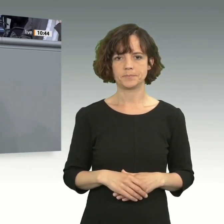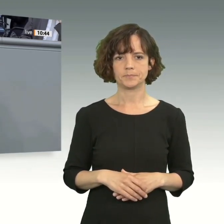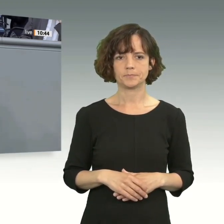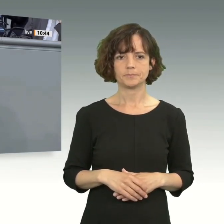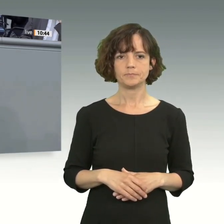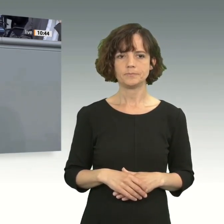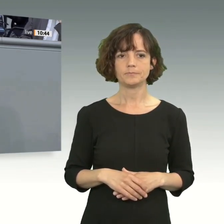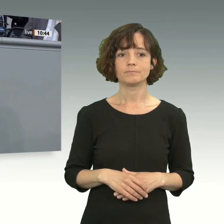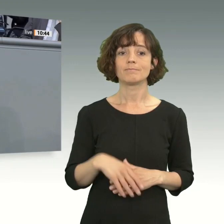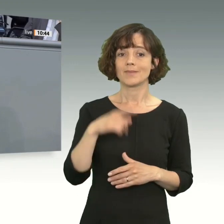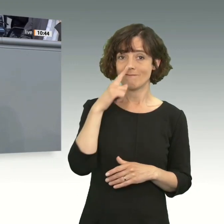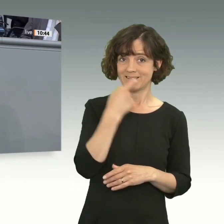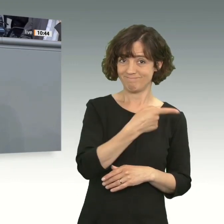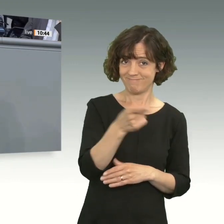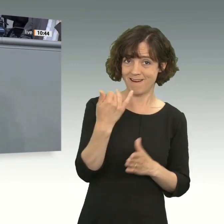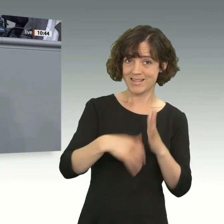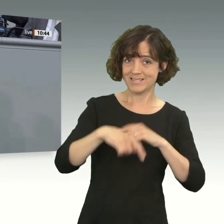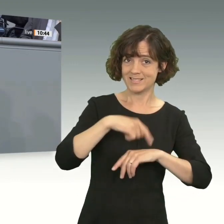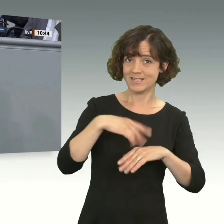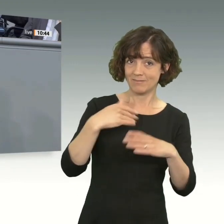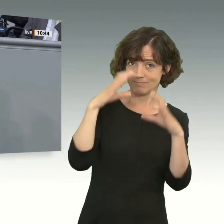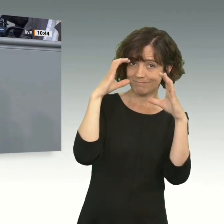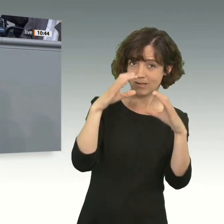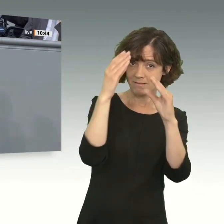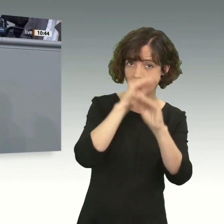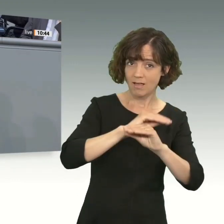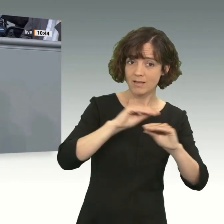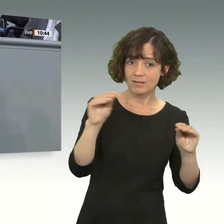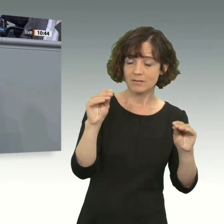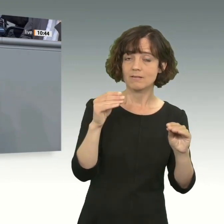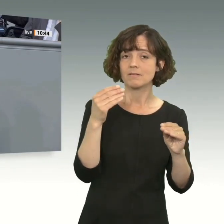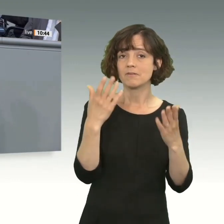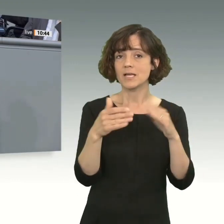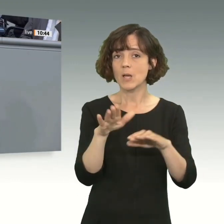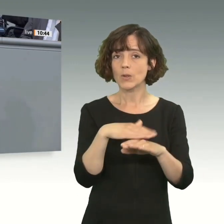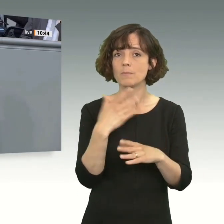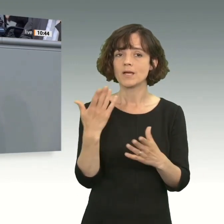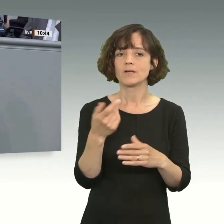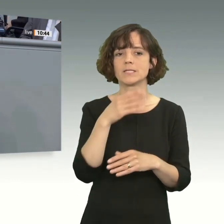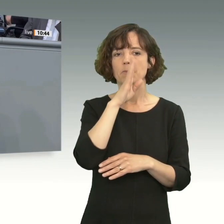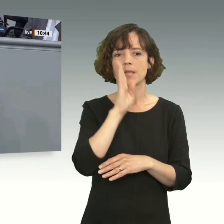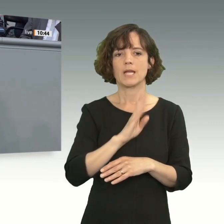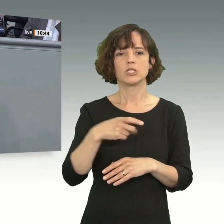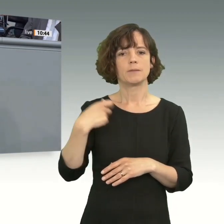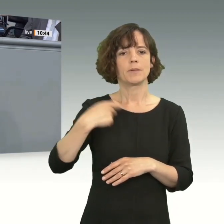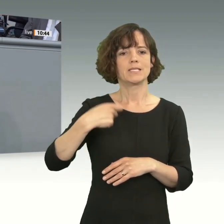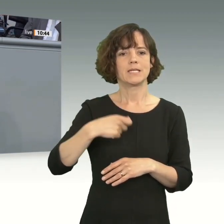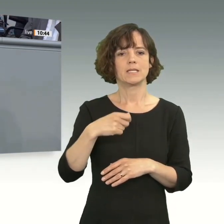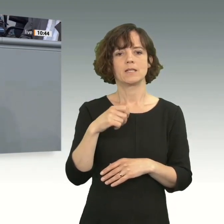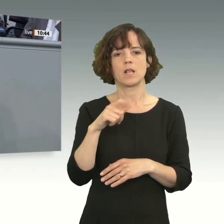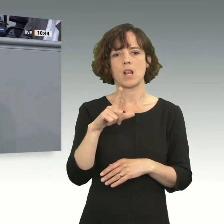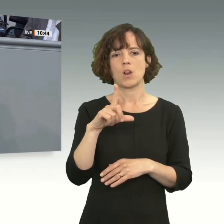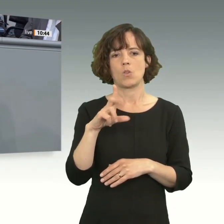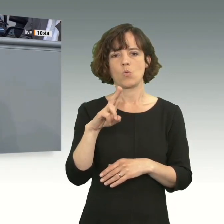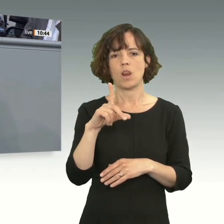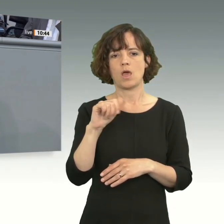Wenn Sie in letzter Zeit die Nachrichten verfolgt haben, dann haben Sie festgestellt, auch der brasilianische Präsident Lula da Silva möchte an dem Abkommen Verbesserungen